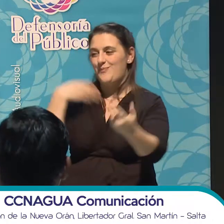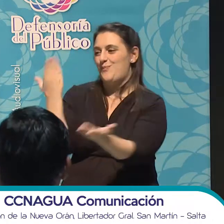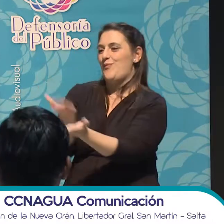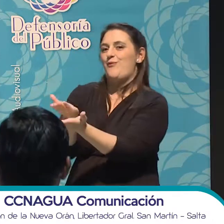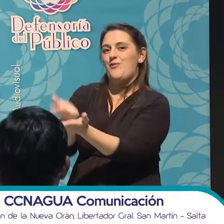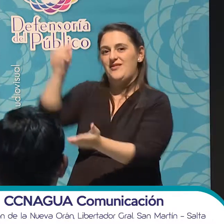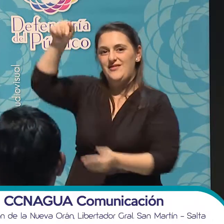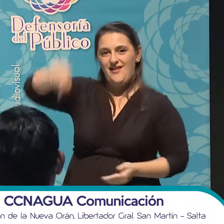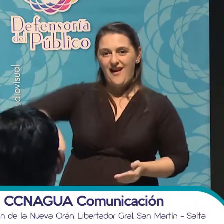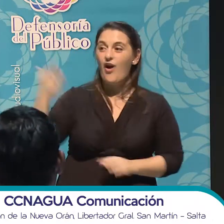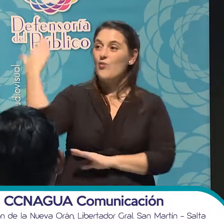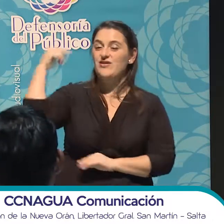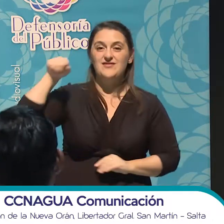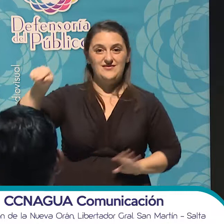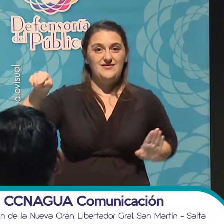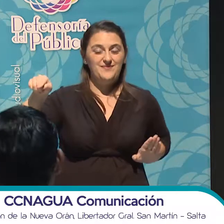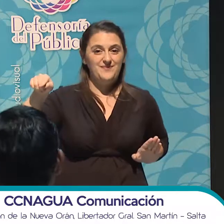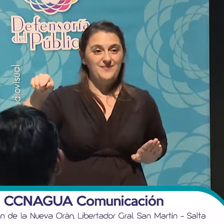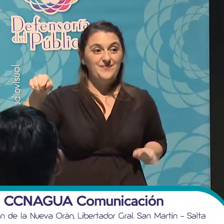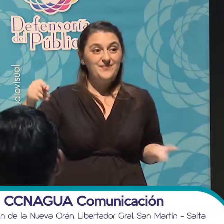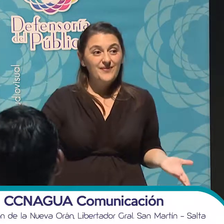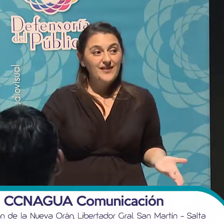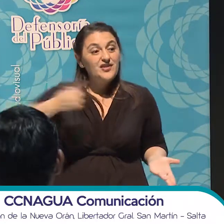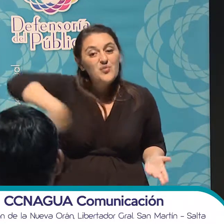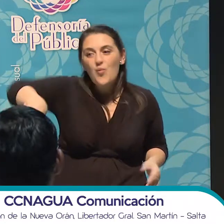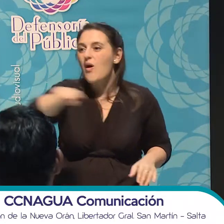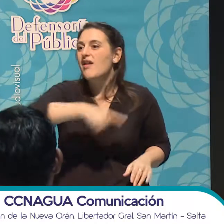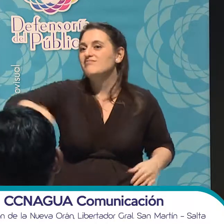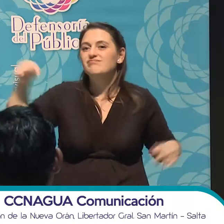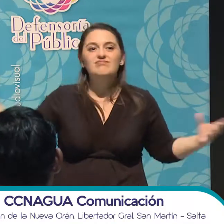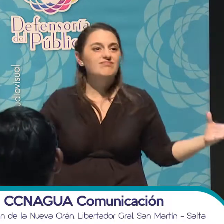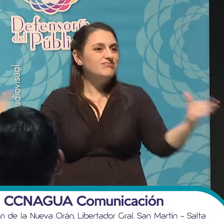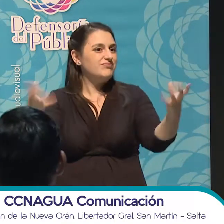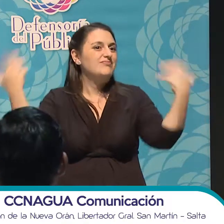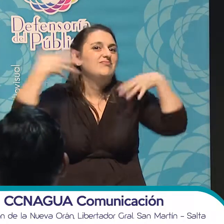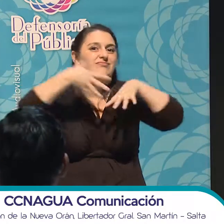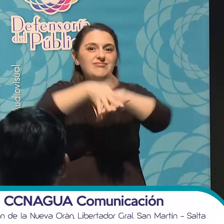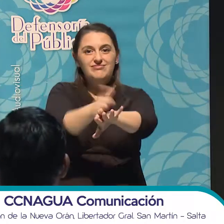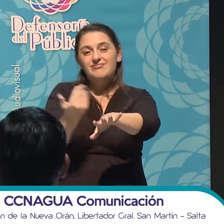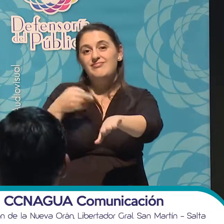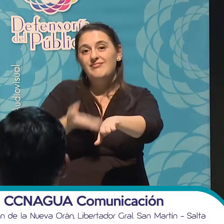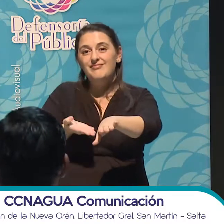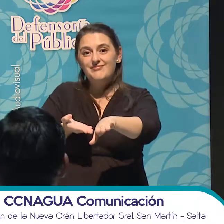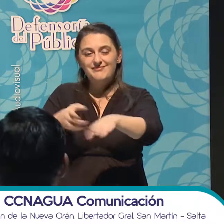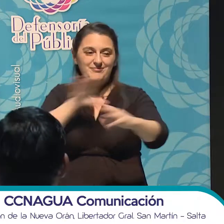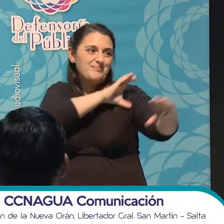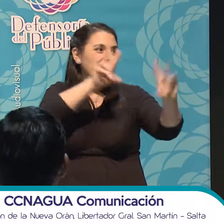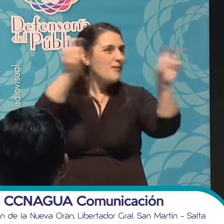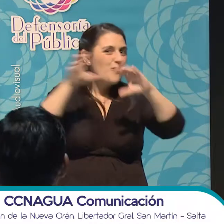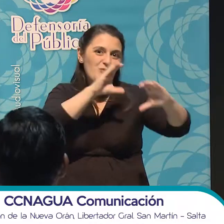esta audiencia, un espacio donde podamos converger nosotros los que hacemos comunicación.